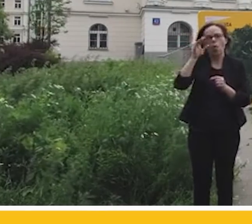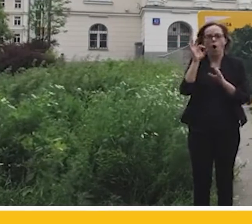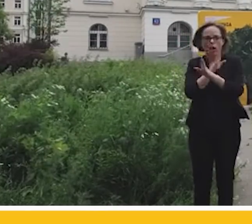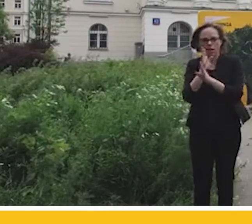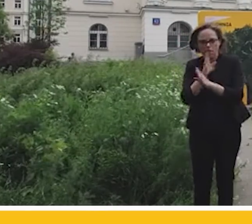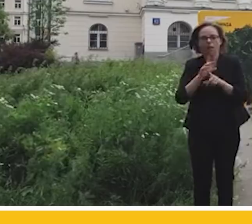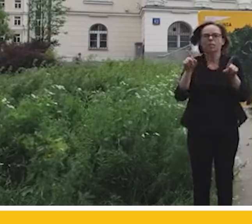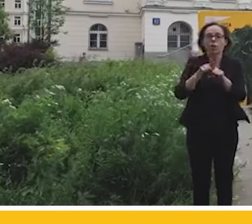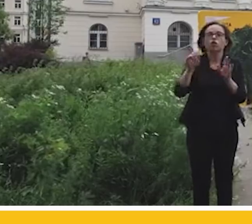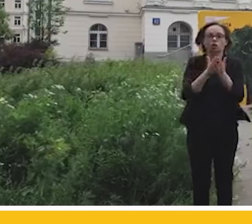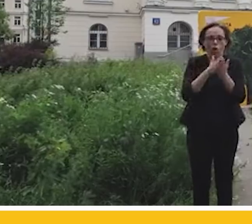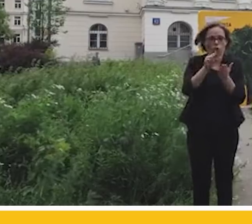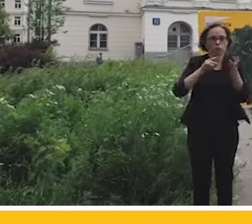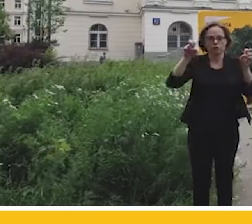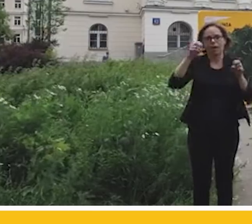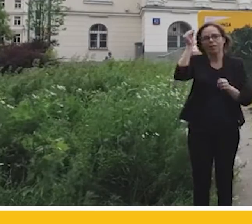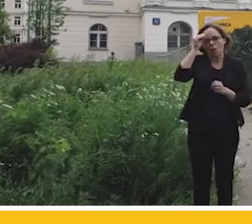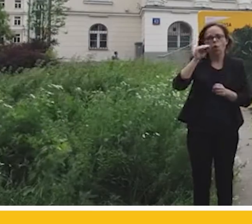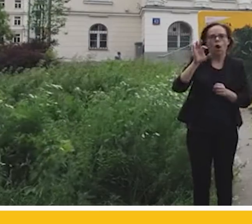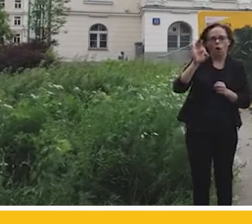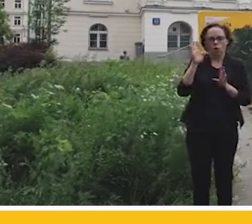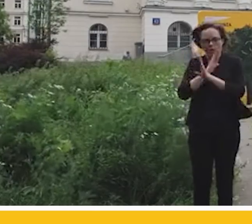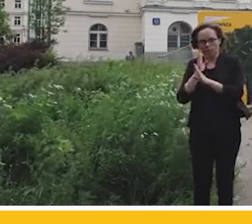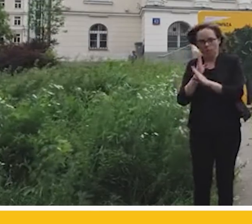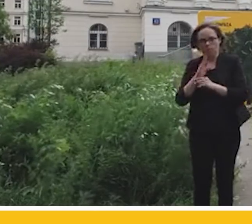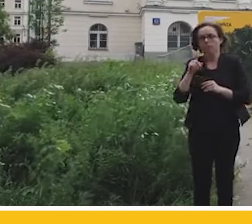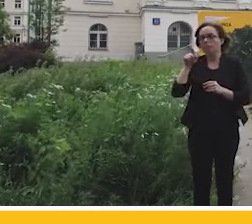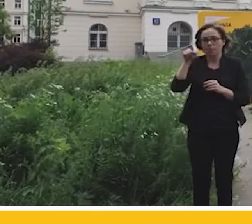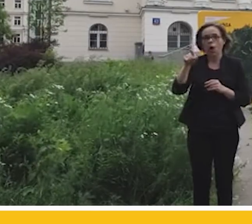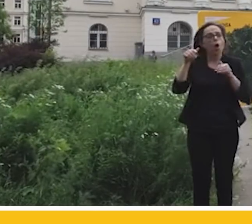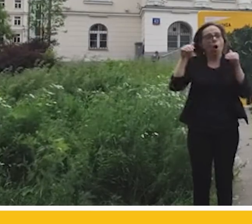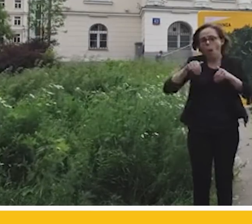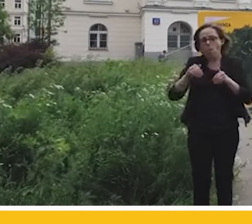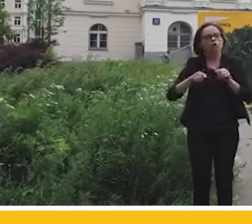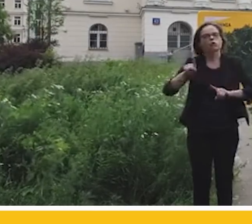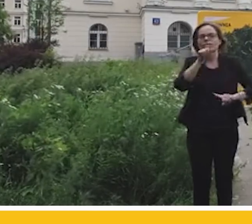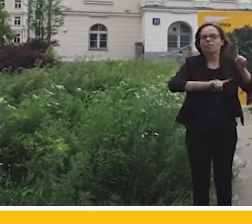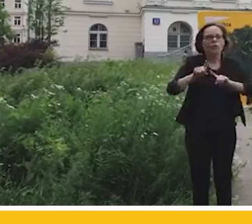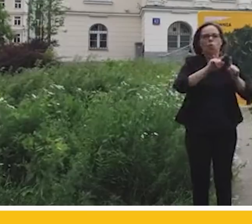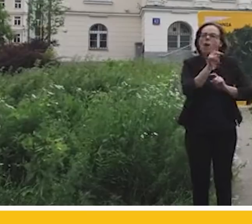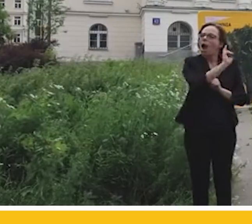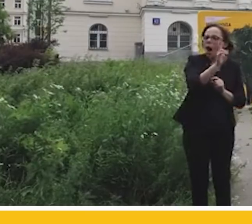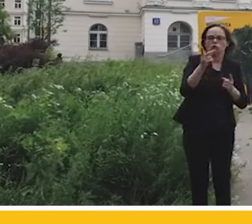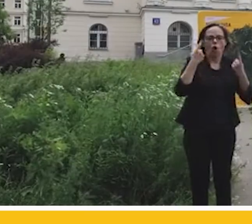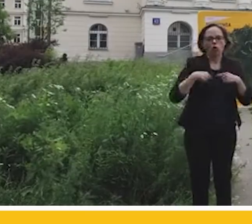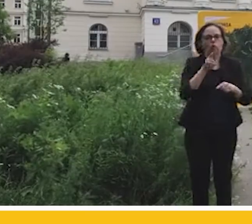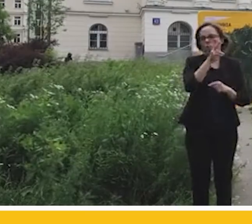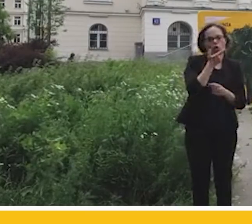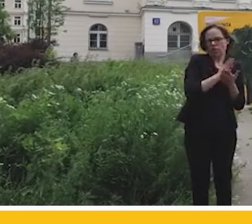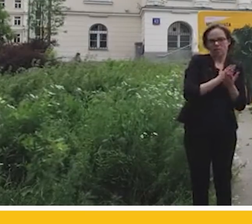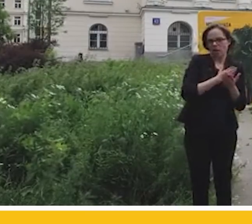o klimacie, który w bardzo przystępny sposób jest w stanie wyjaśnić każdemu denialiście i każdemu wątpiącemu, dlaczego